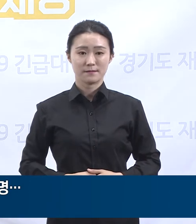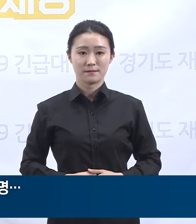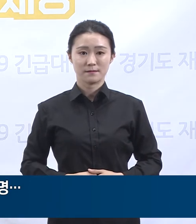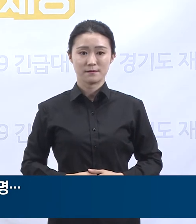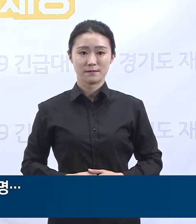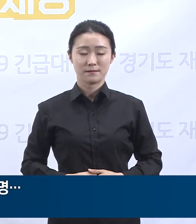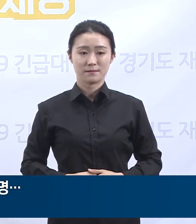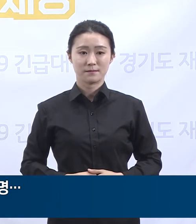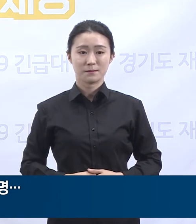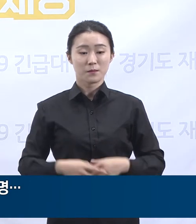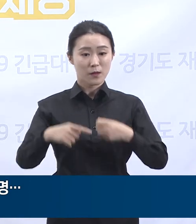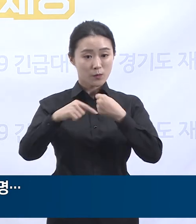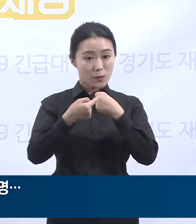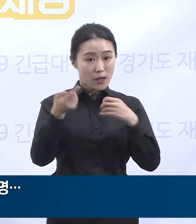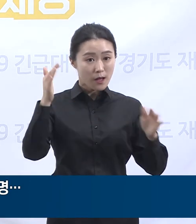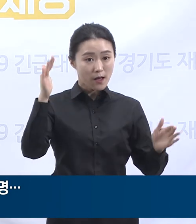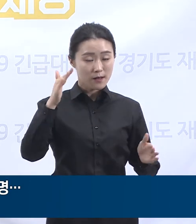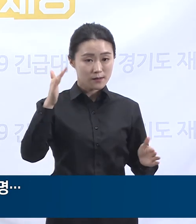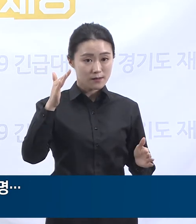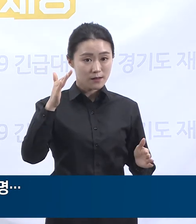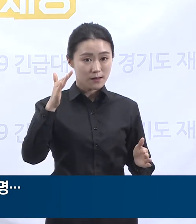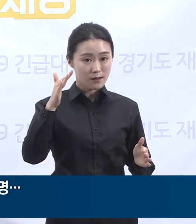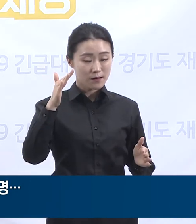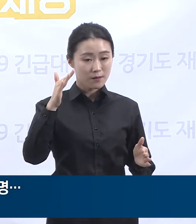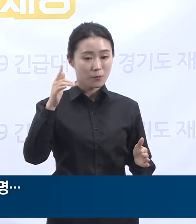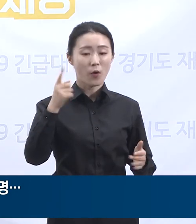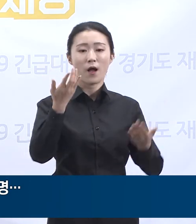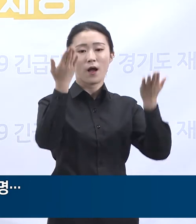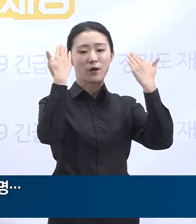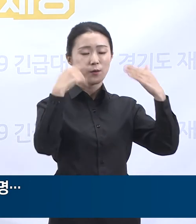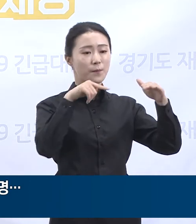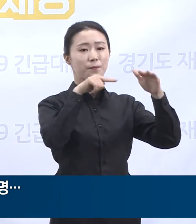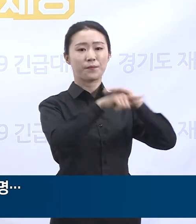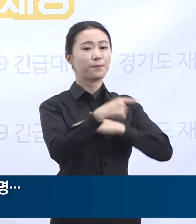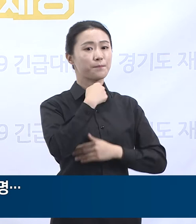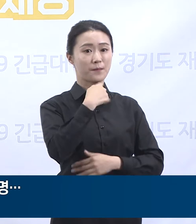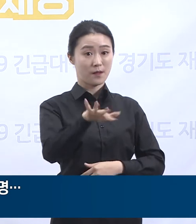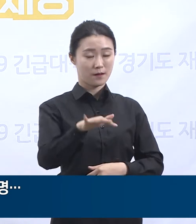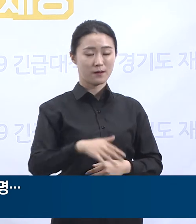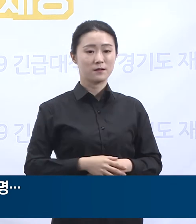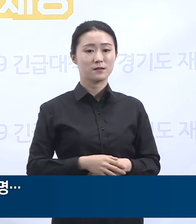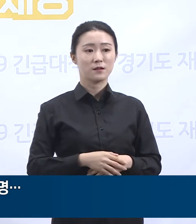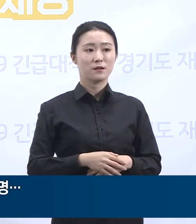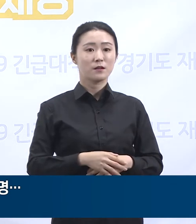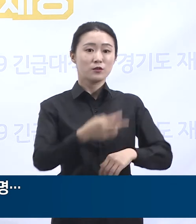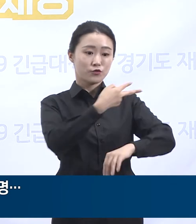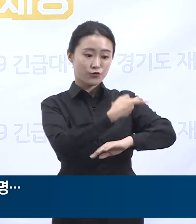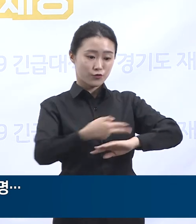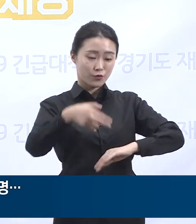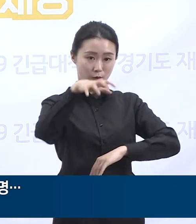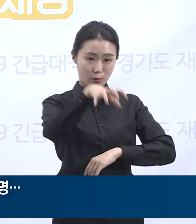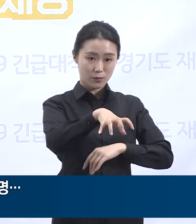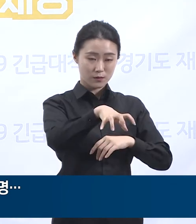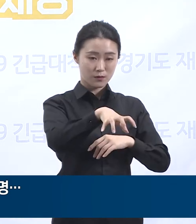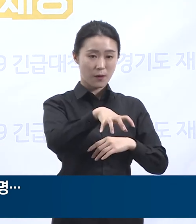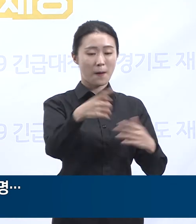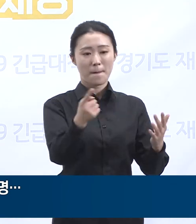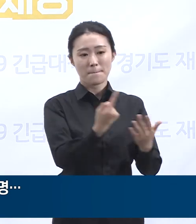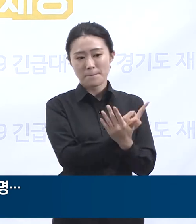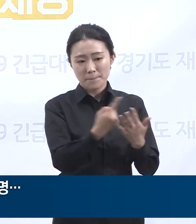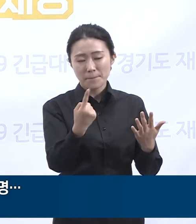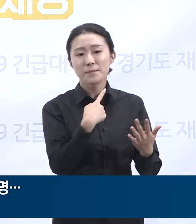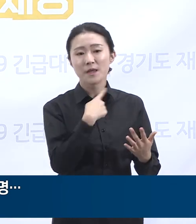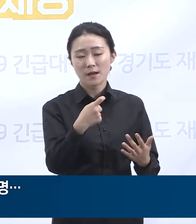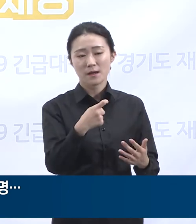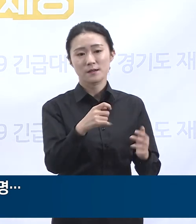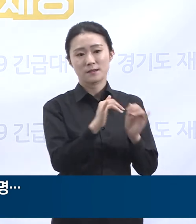초등학생 자녀는 학교 등교 이력은 없고 수영장에서 접촉했던 25명에 대해 검사가 진행 중입니다.